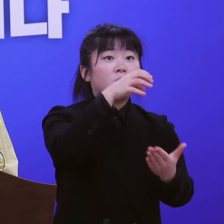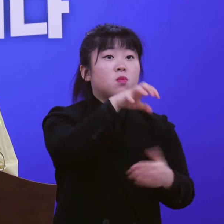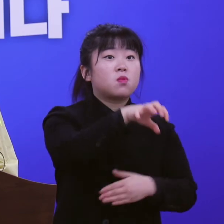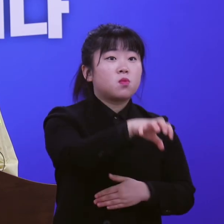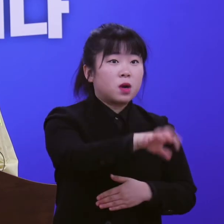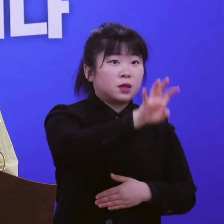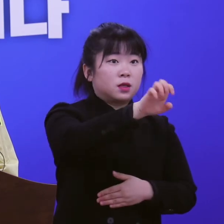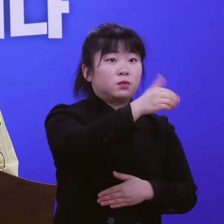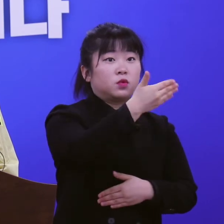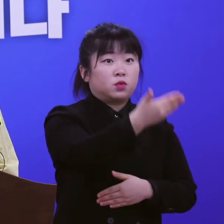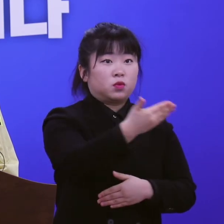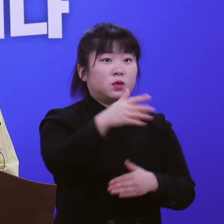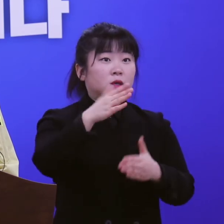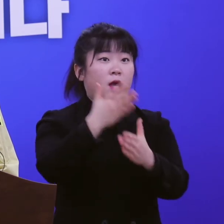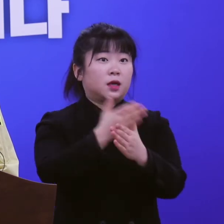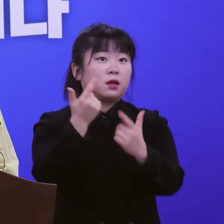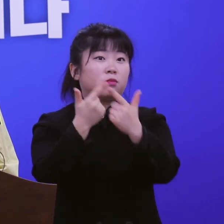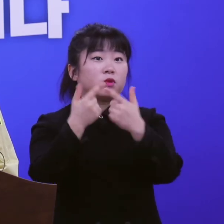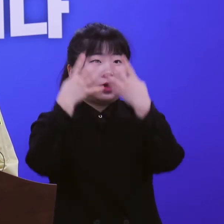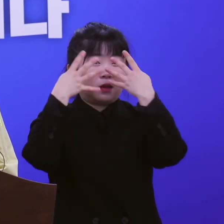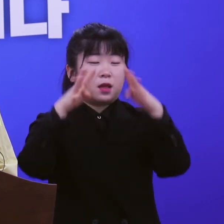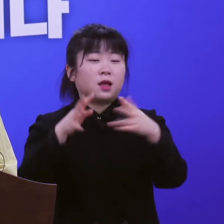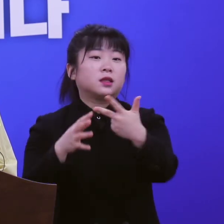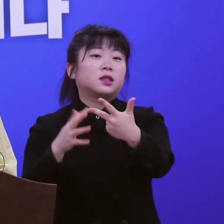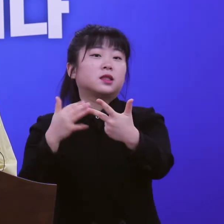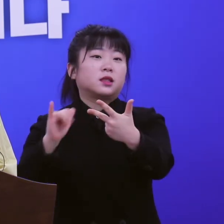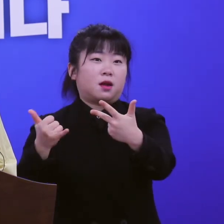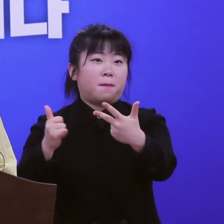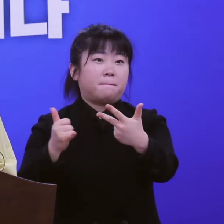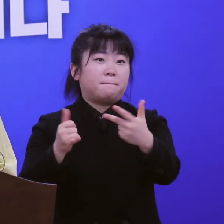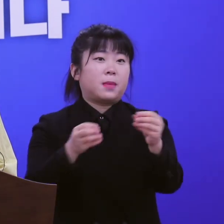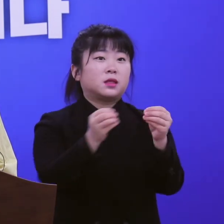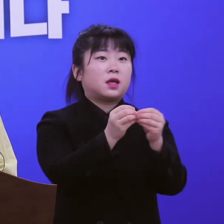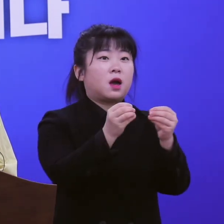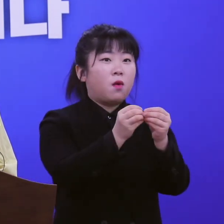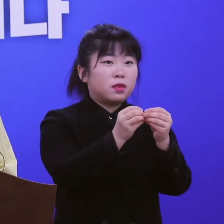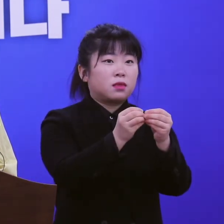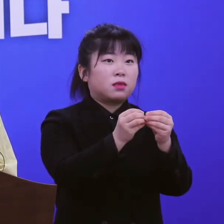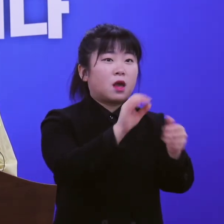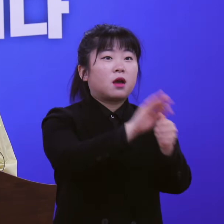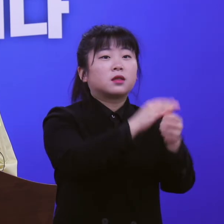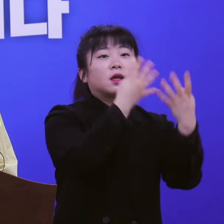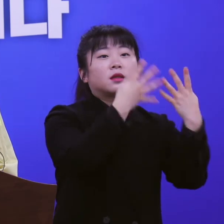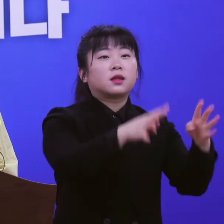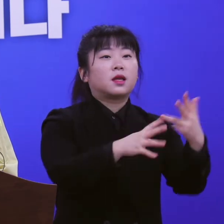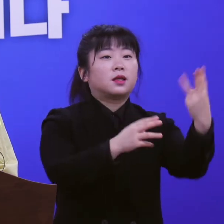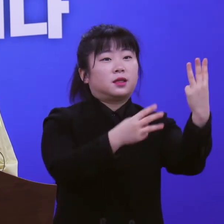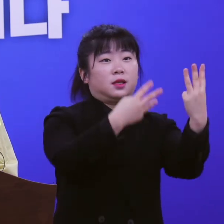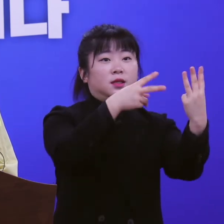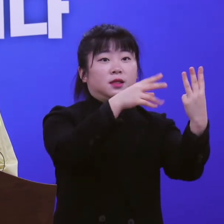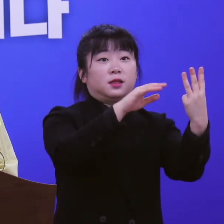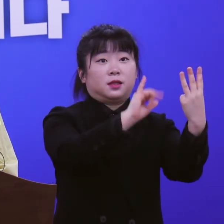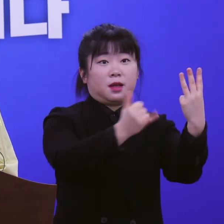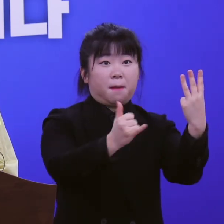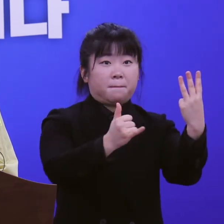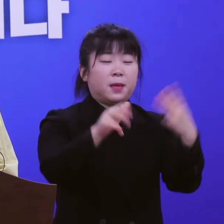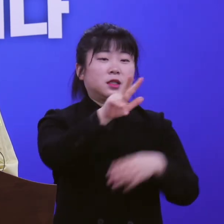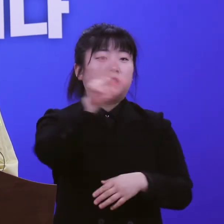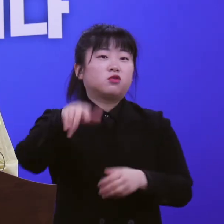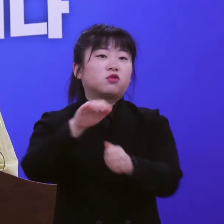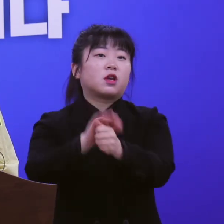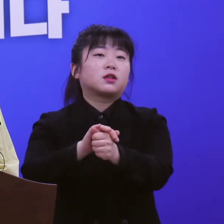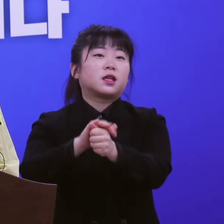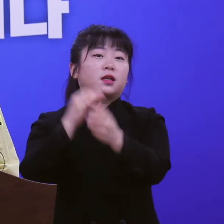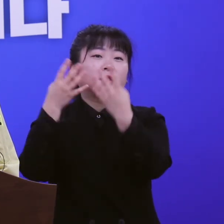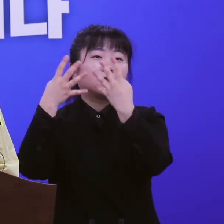양산 부산대병원 7명, 창원 경상대병원 3명, 진주 경상대병원